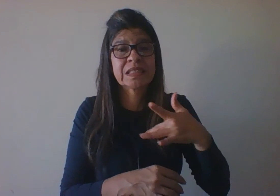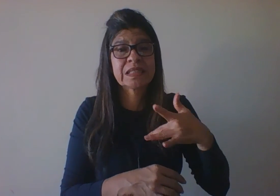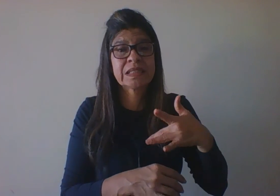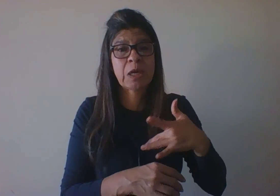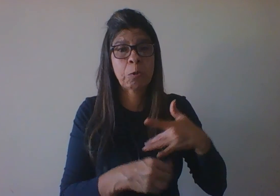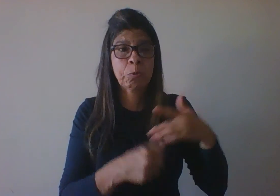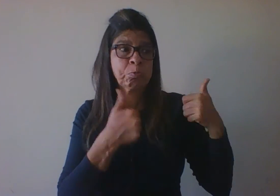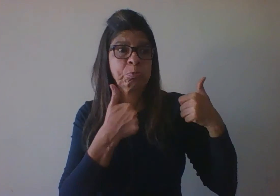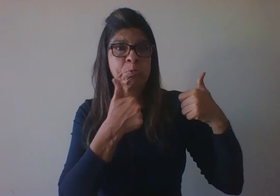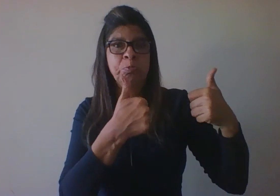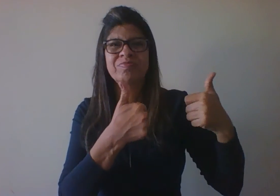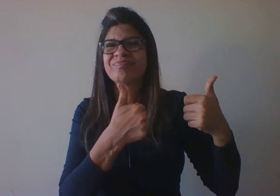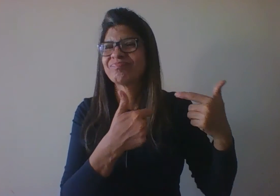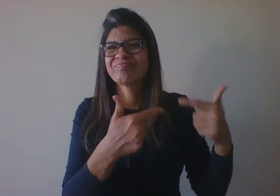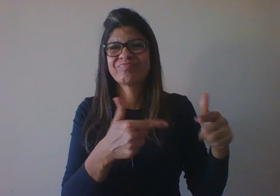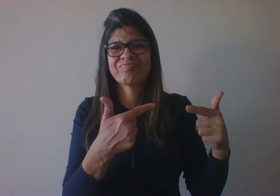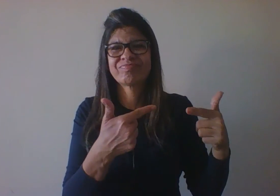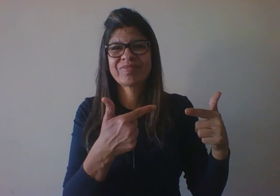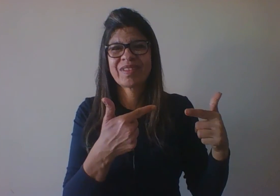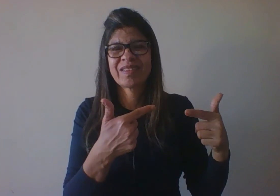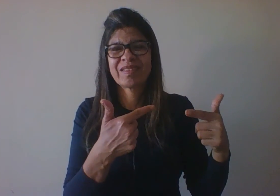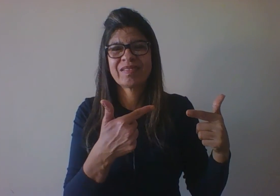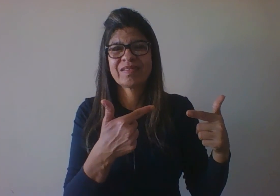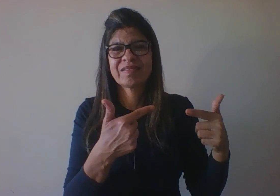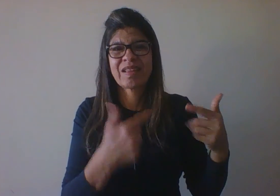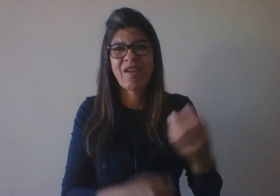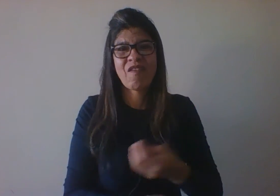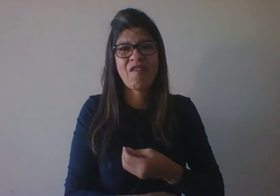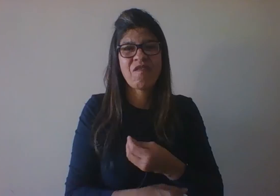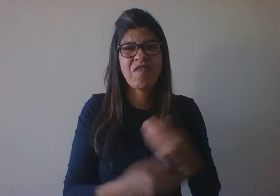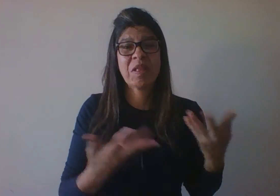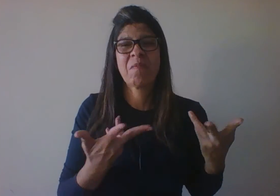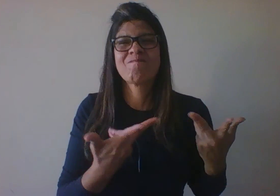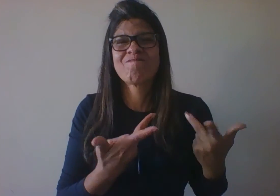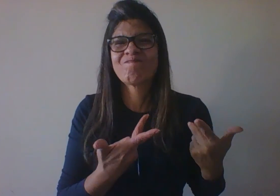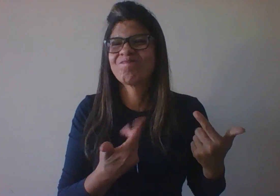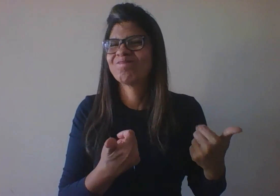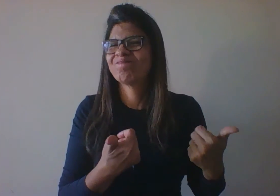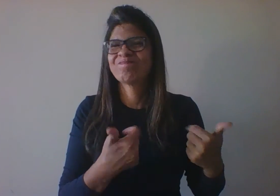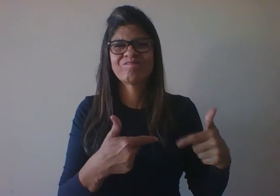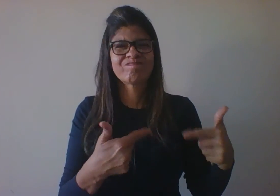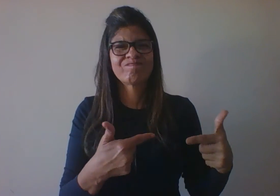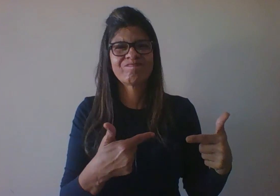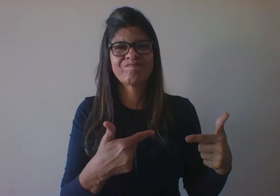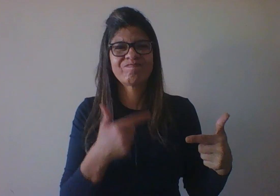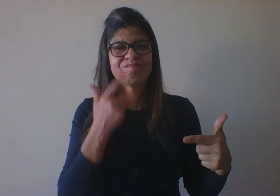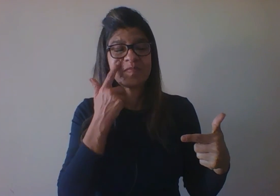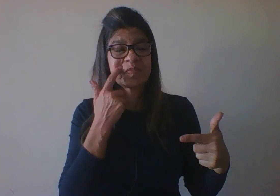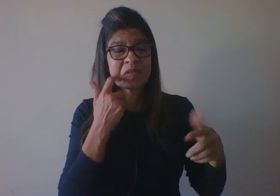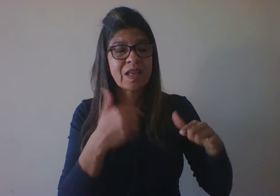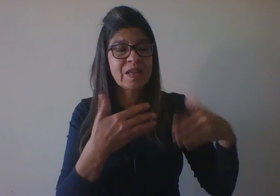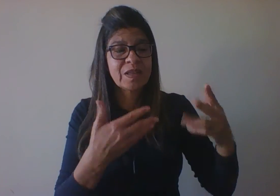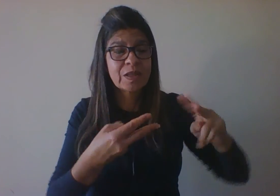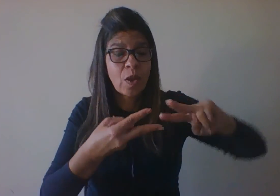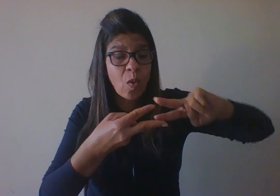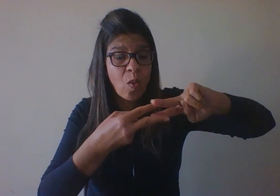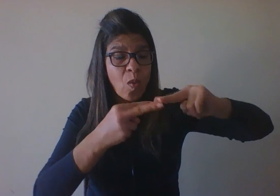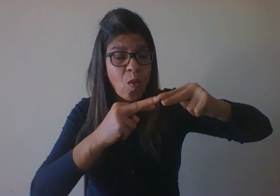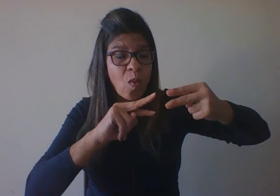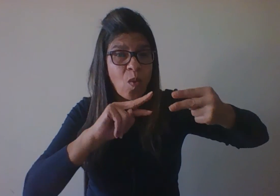não tem a sua melhor qualidade de vida. E isso é transmitido para os seus gametas que são produzidos no seu corpo que vão